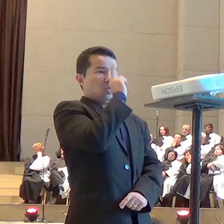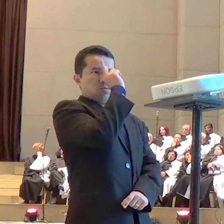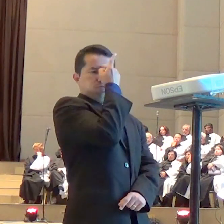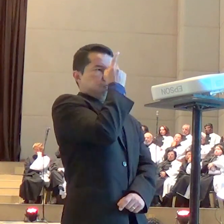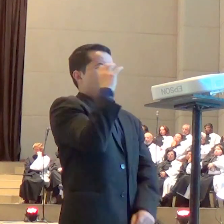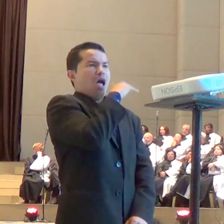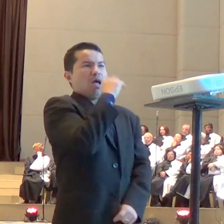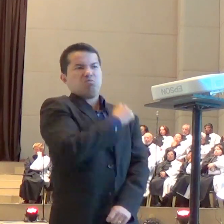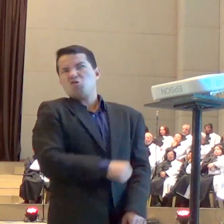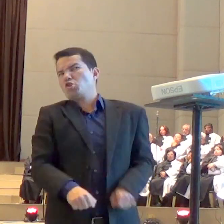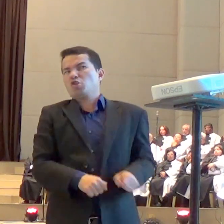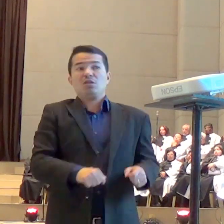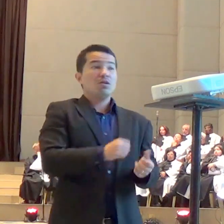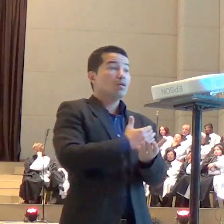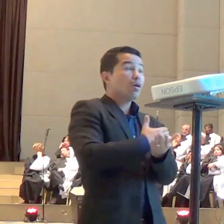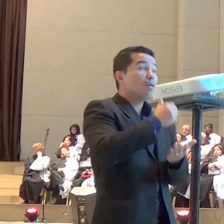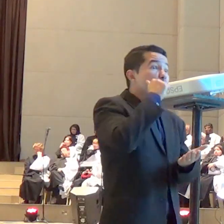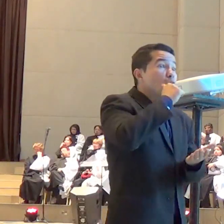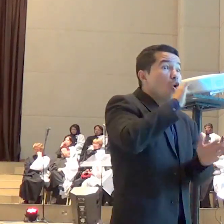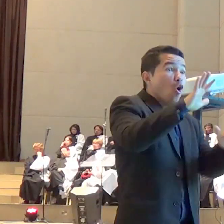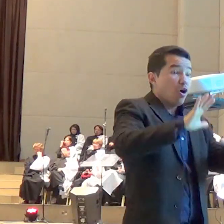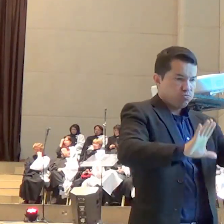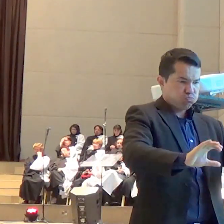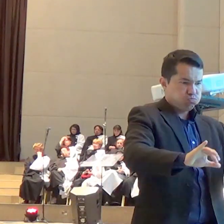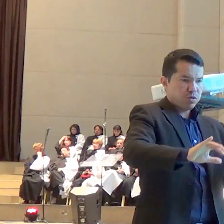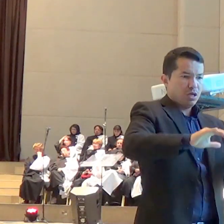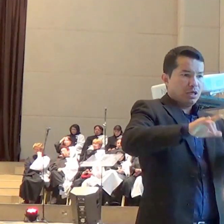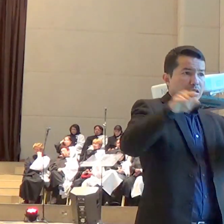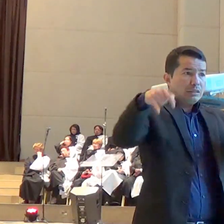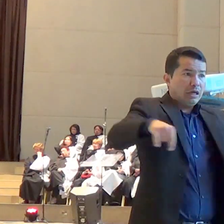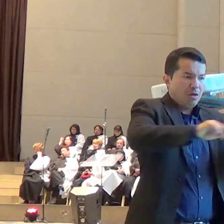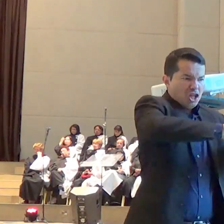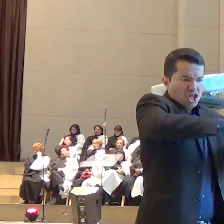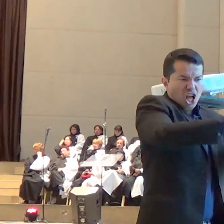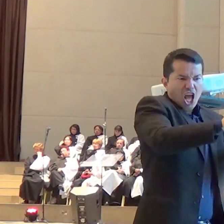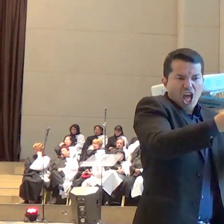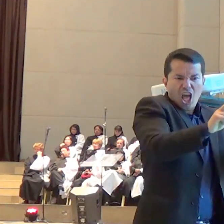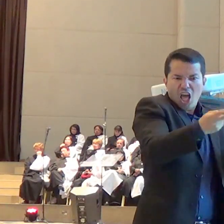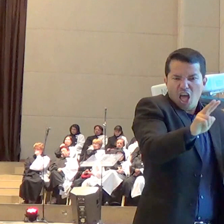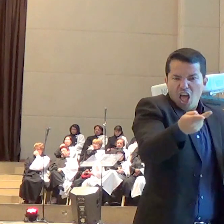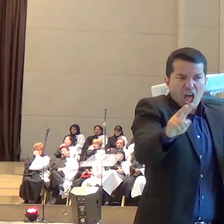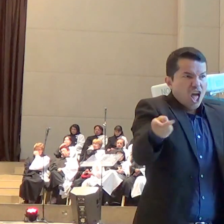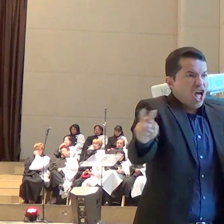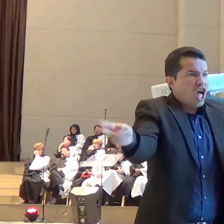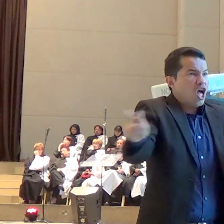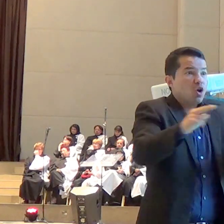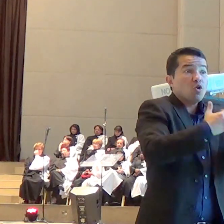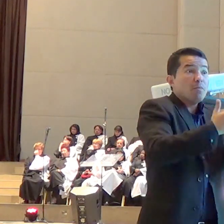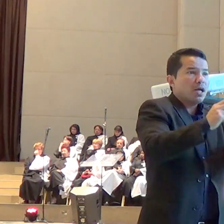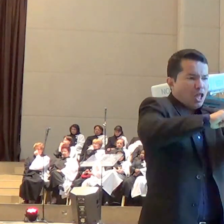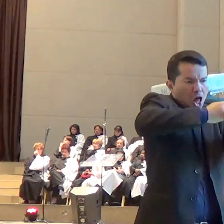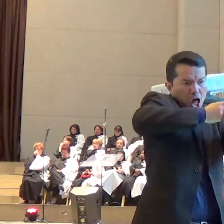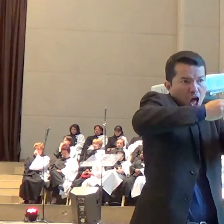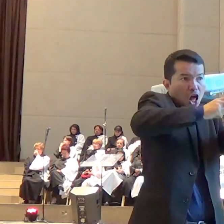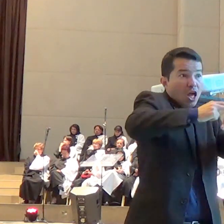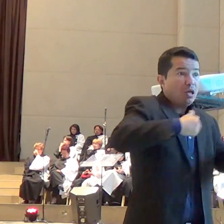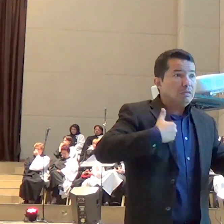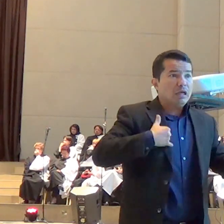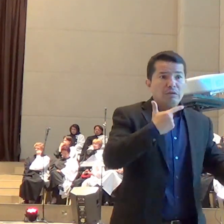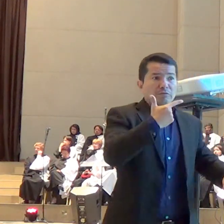começou a rolar por cima dos móveis da sua casa e aí eu tinha 21 anos naquela época eu